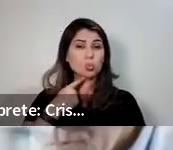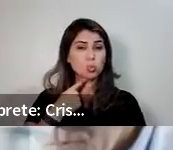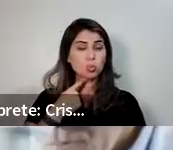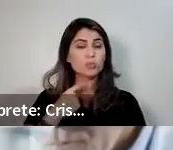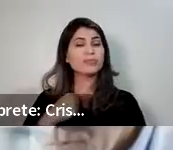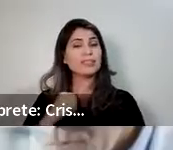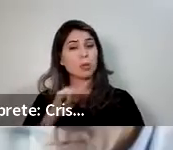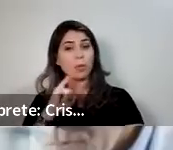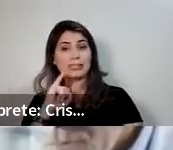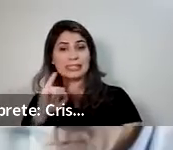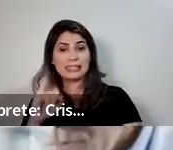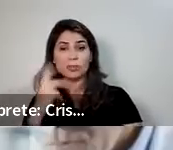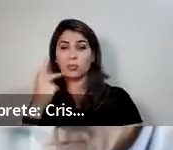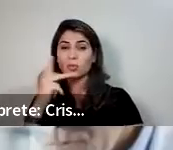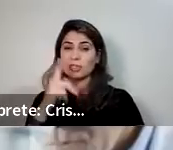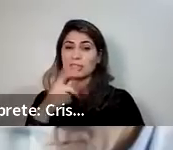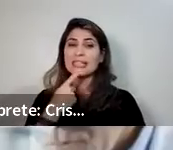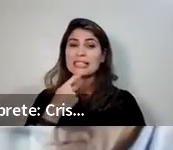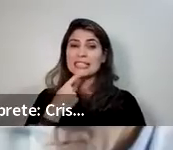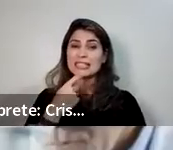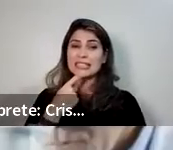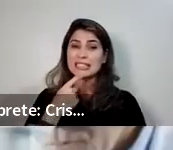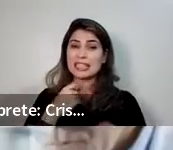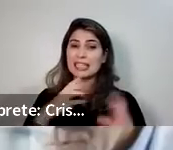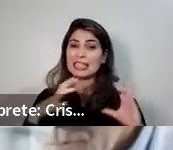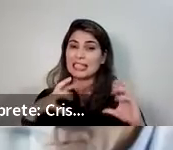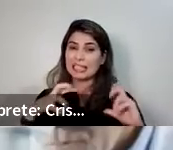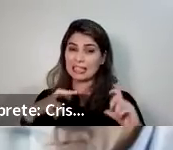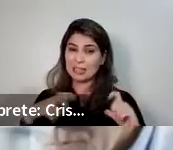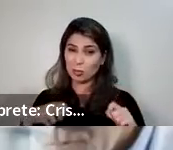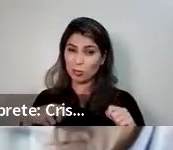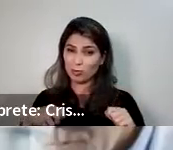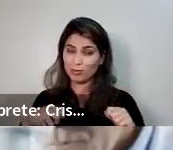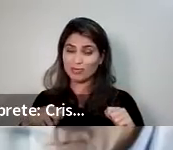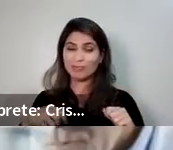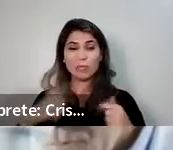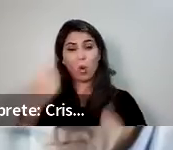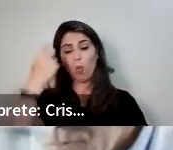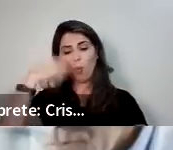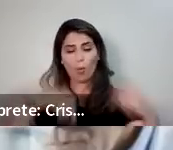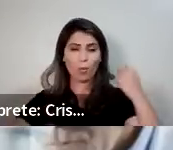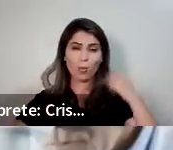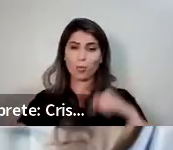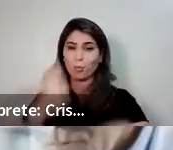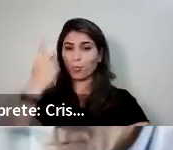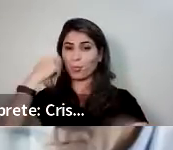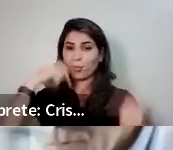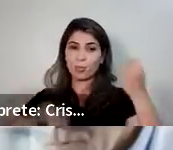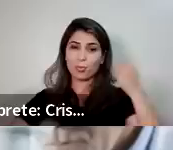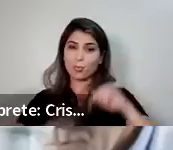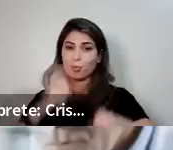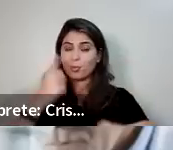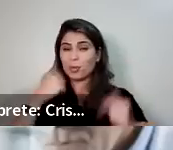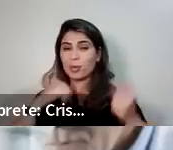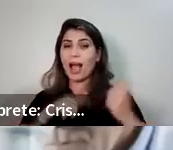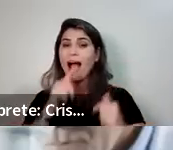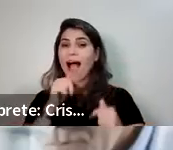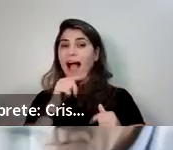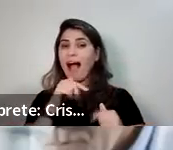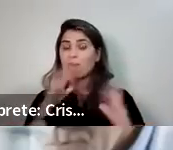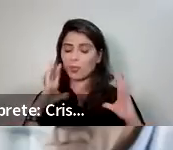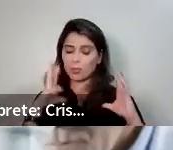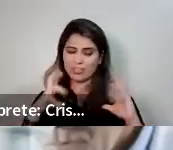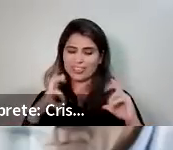viscosidade correta, isso também está sendo limpo, porque a água, uma das funções dela junto com o magnésio é limpar.